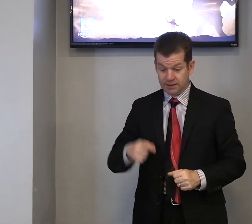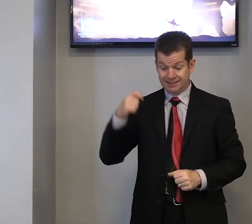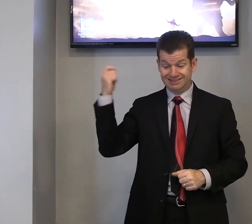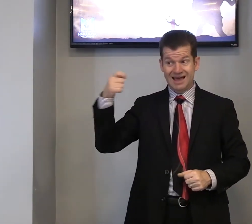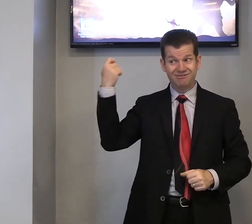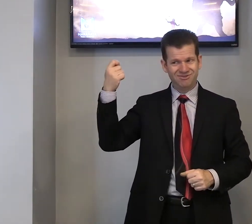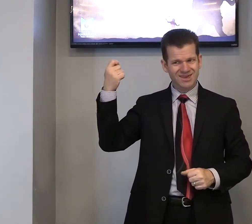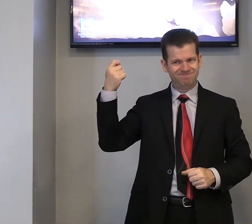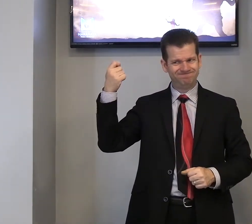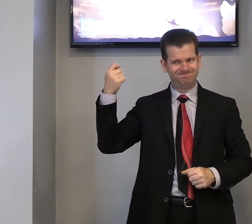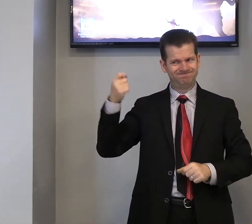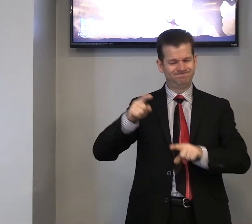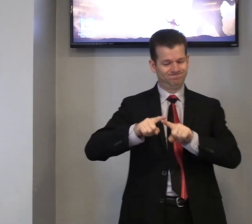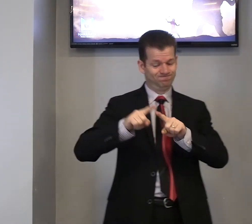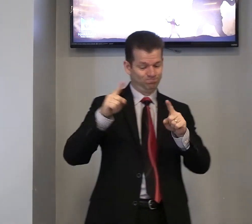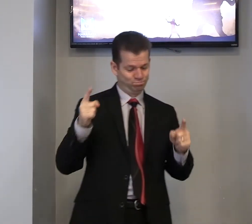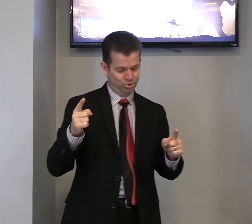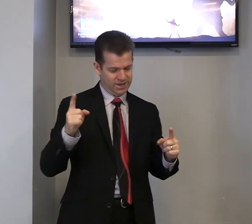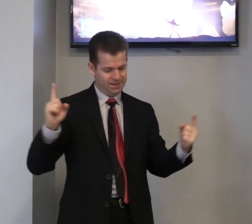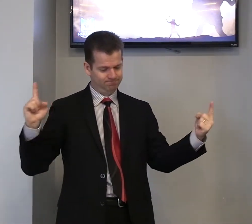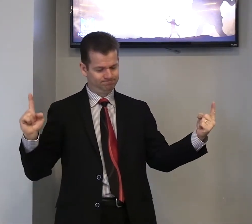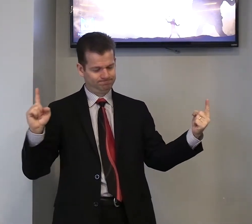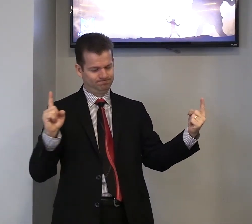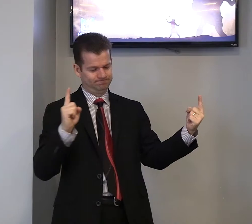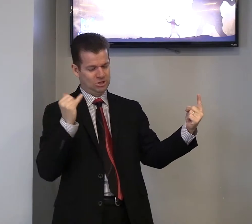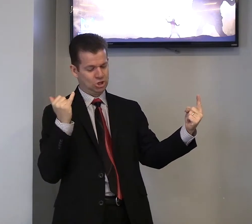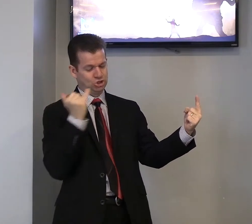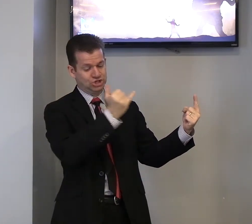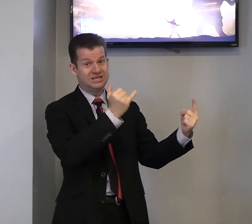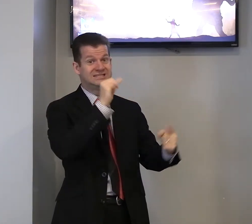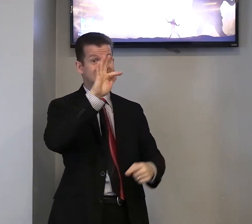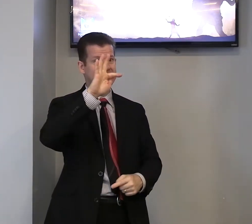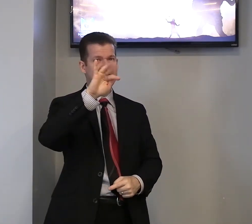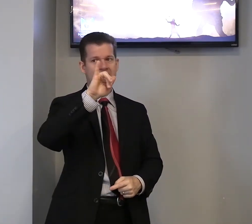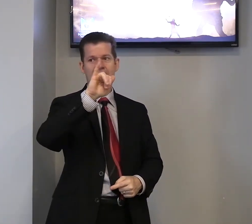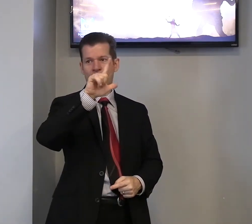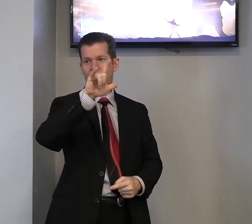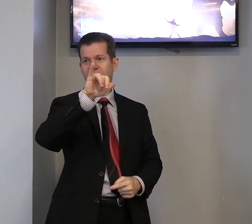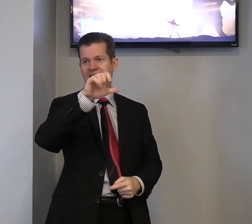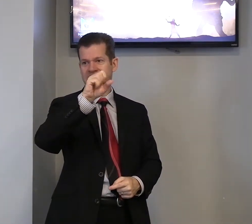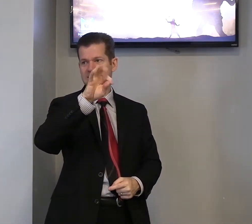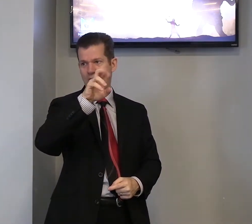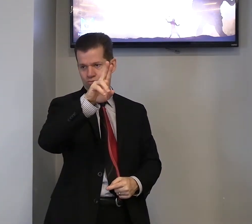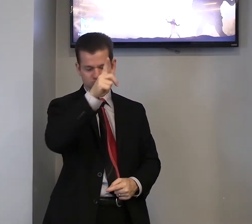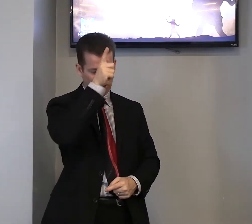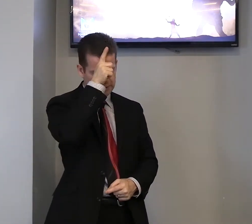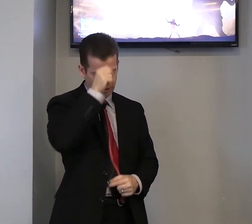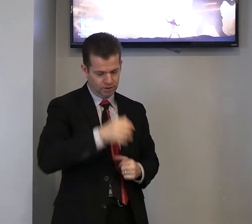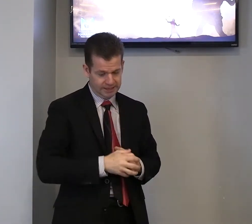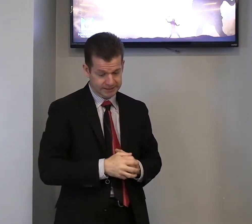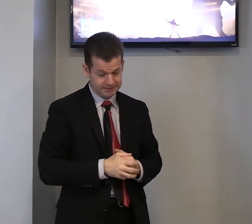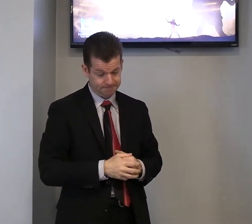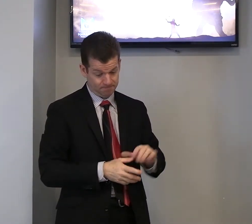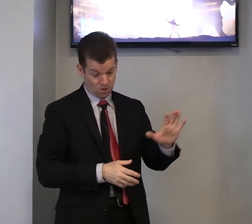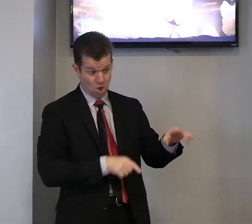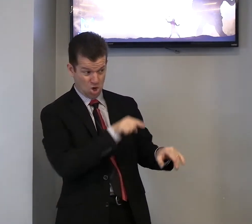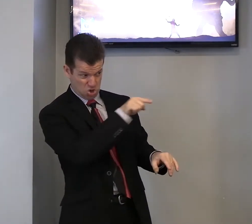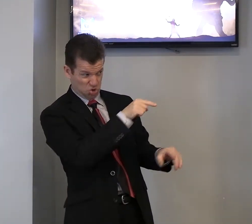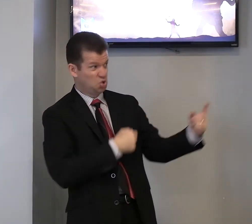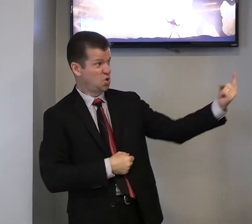Davi, porém, disse ao filisteu, Golias, Tu